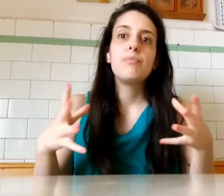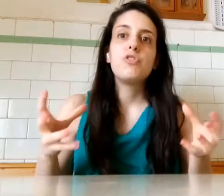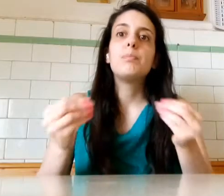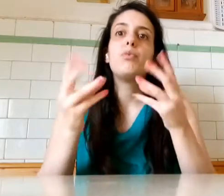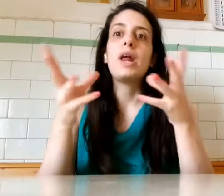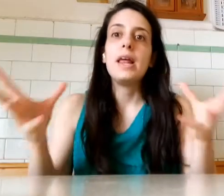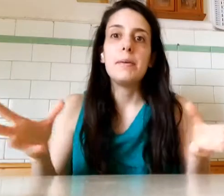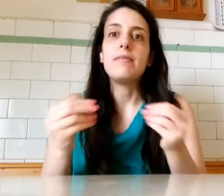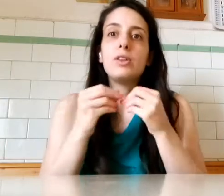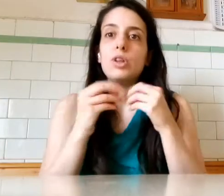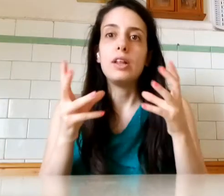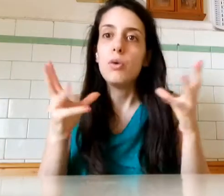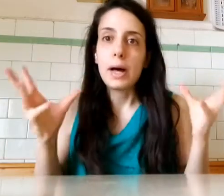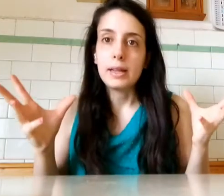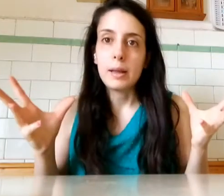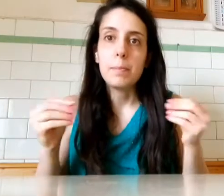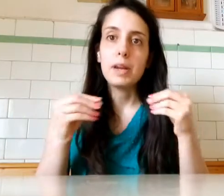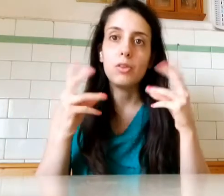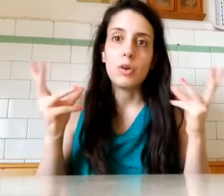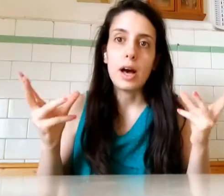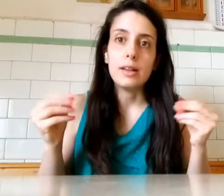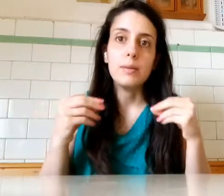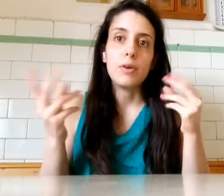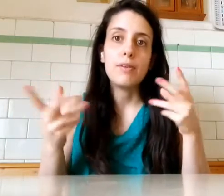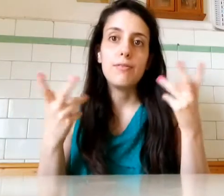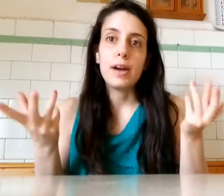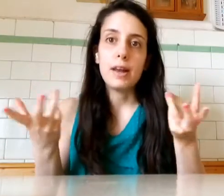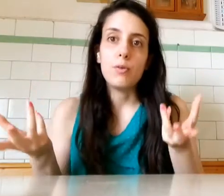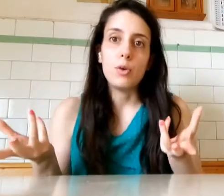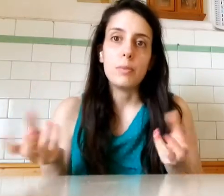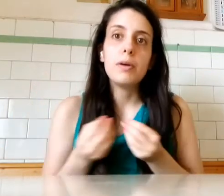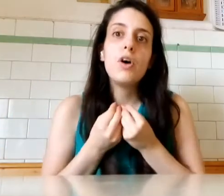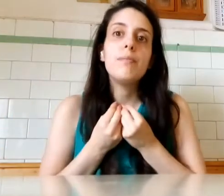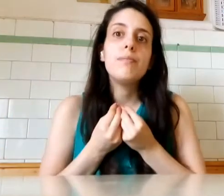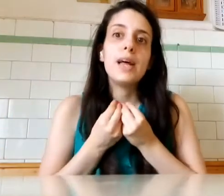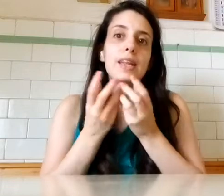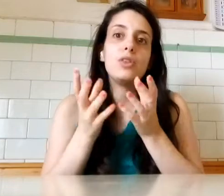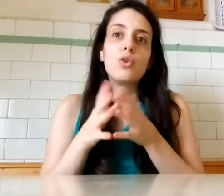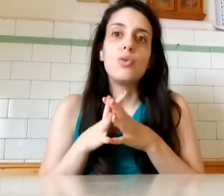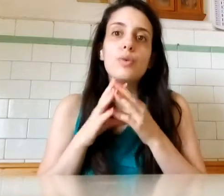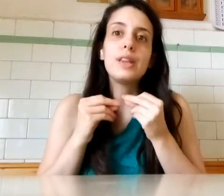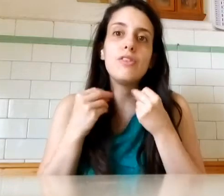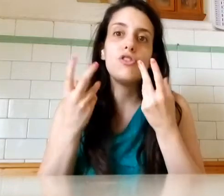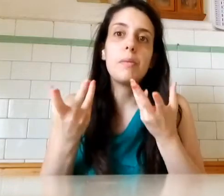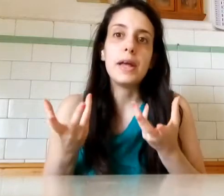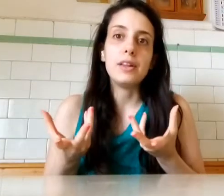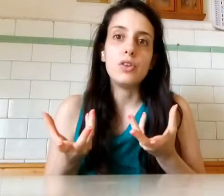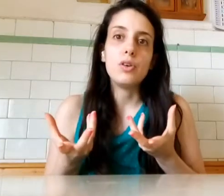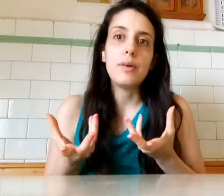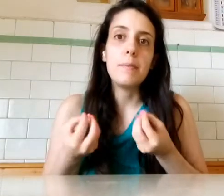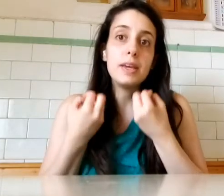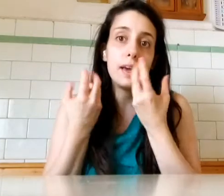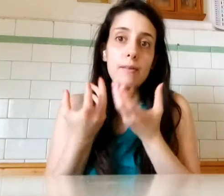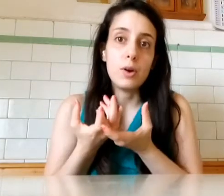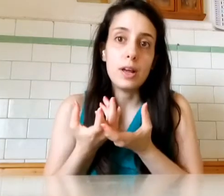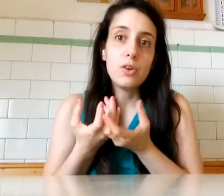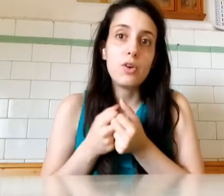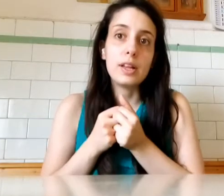Pure lei Mi ha fatto Delle domande Personali Tipo Che fai Lavori Però L'ha detto Con un atteggiamento Amichevole Non con un